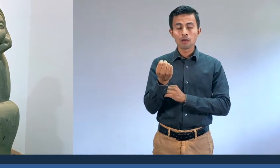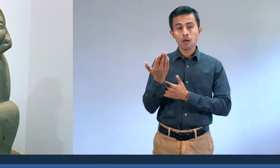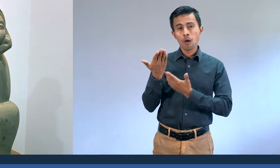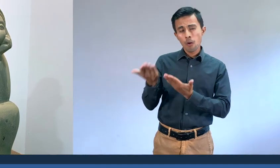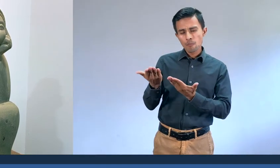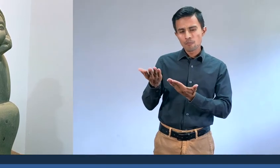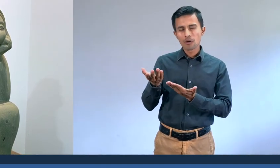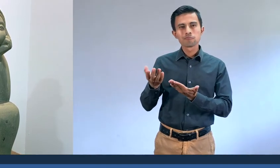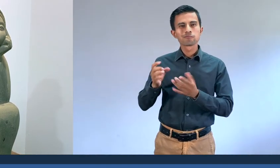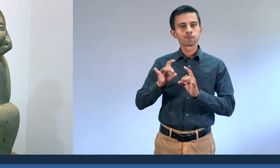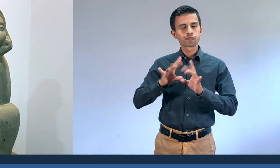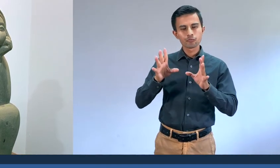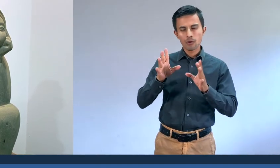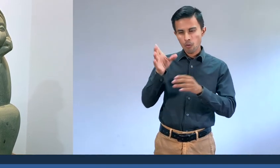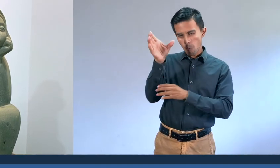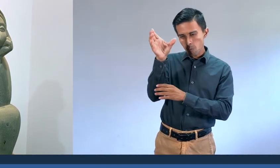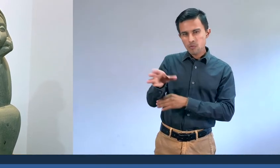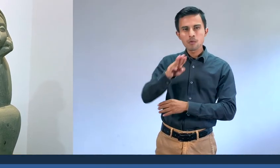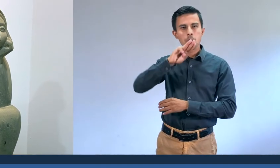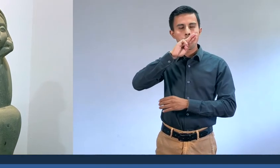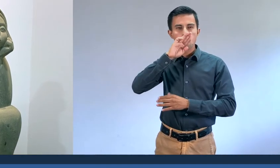su trabajo, La figura de la madre.